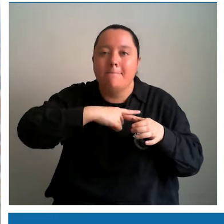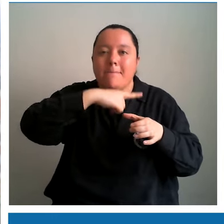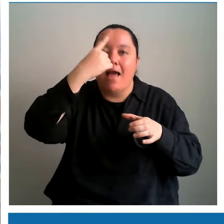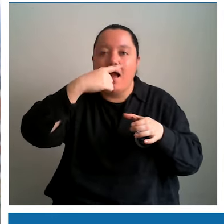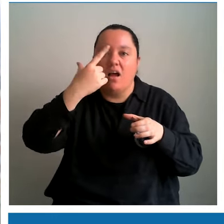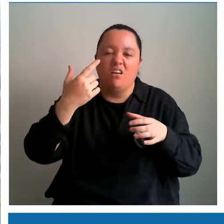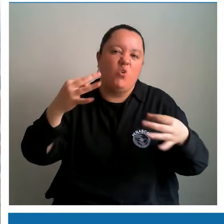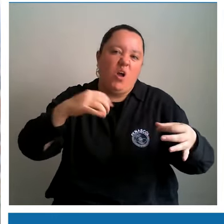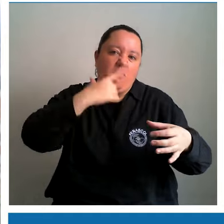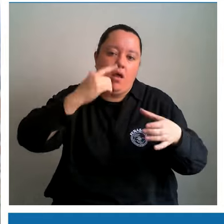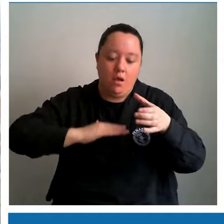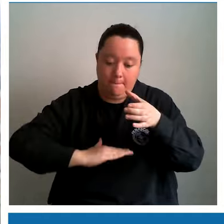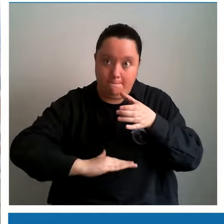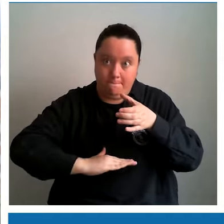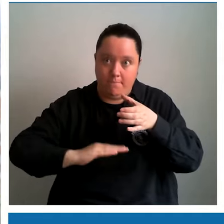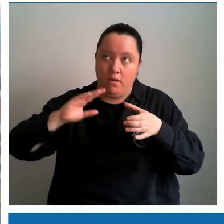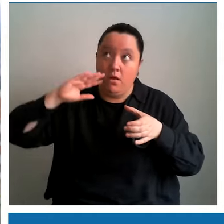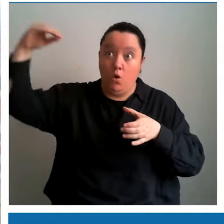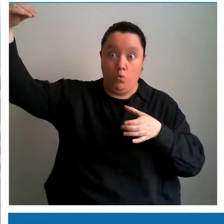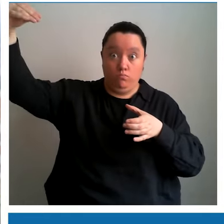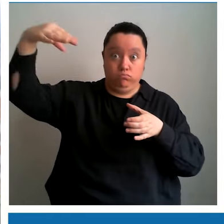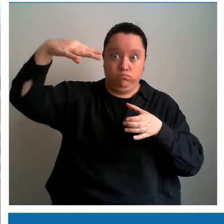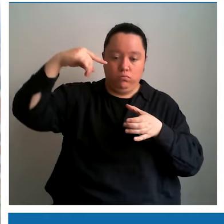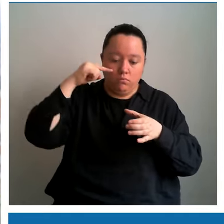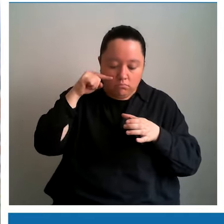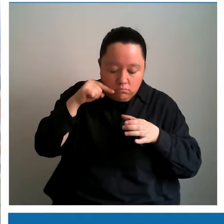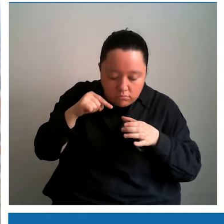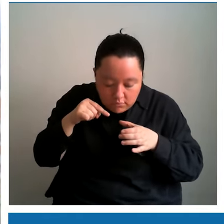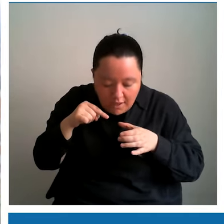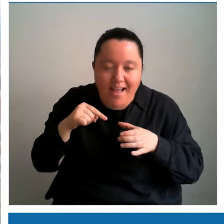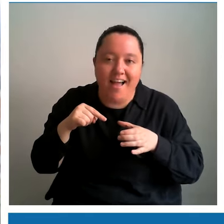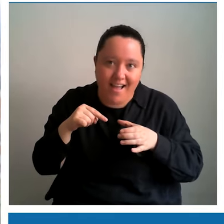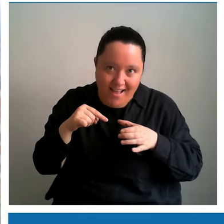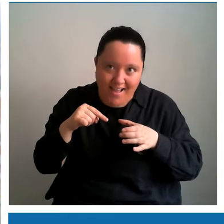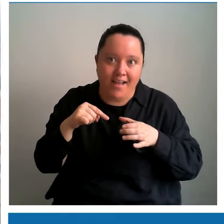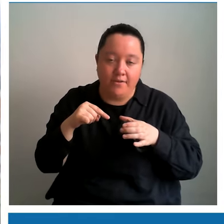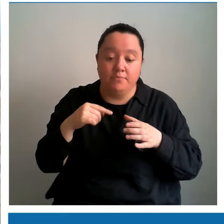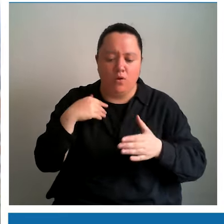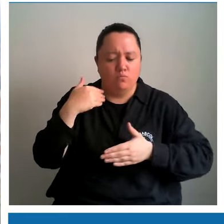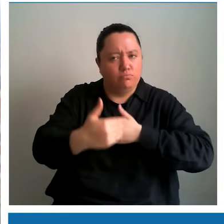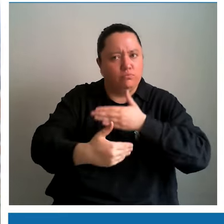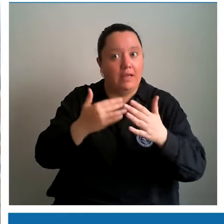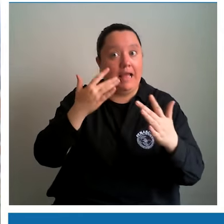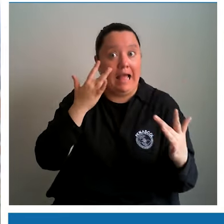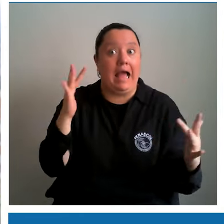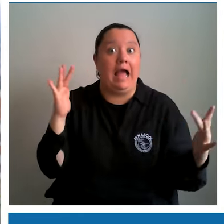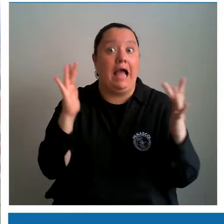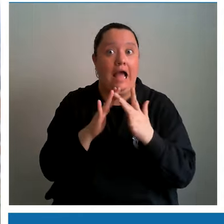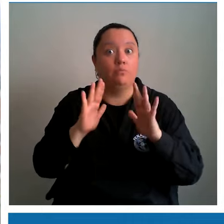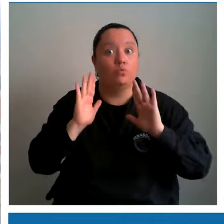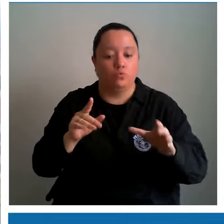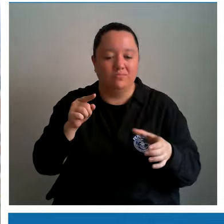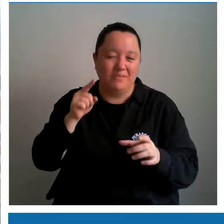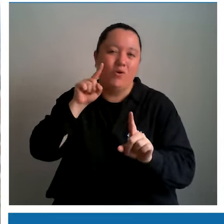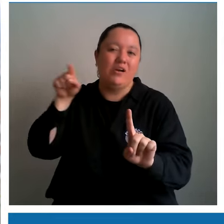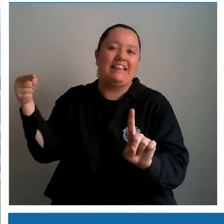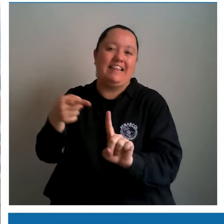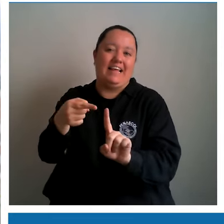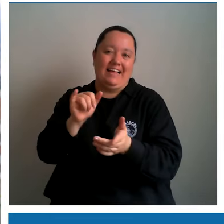poder ver en el fondo que va a tener una pantalla blanca, una hoja blanca y lo vamos a ver a través de este orificio proyectado. Entonces, la manera